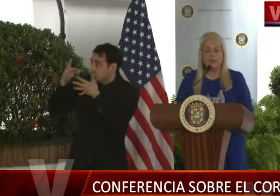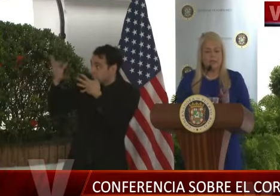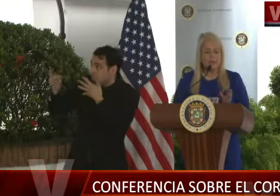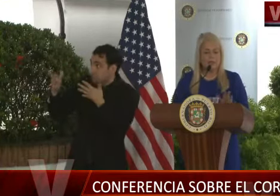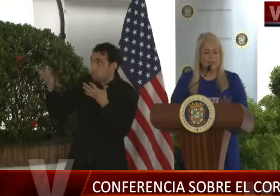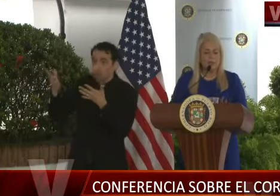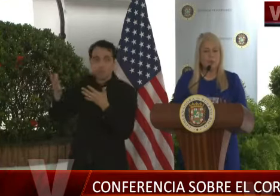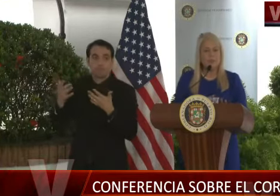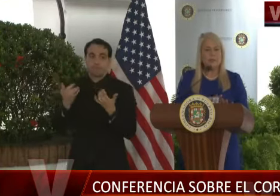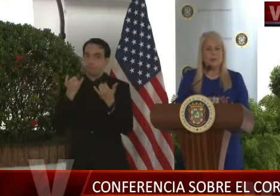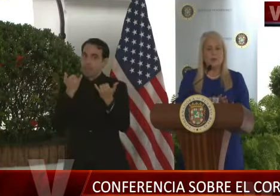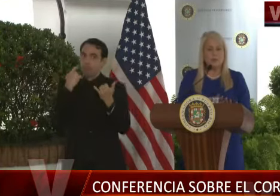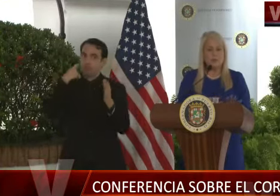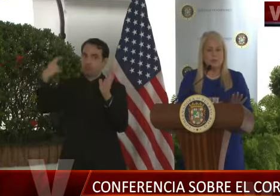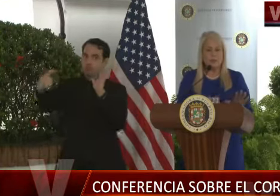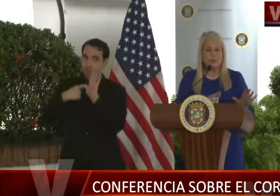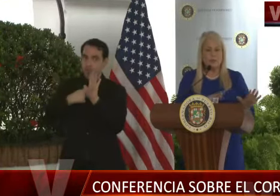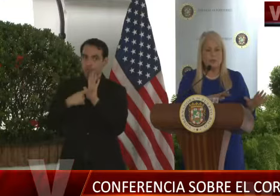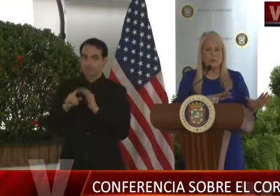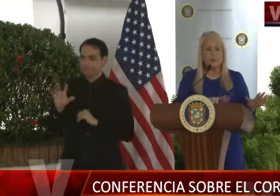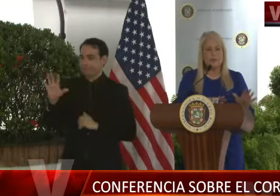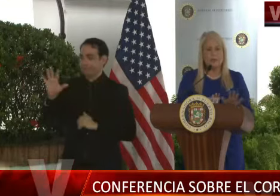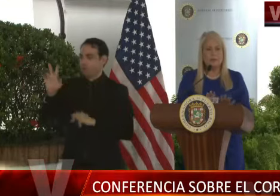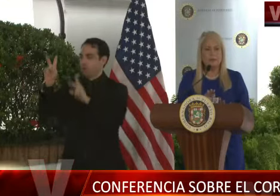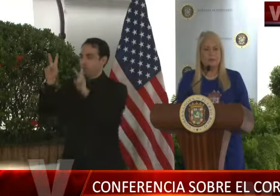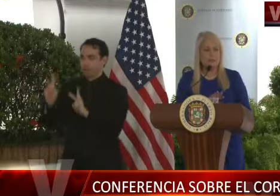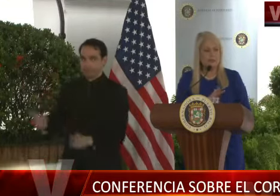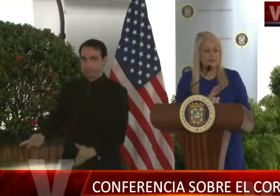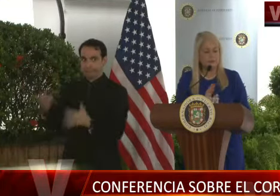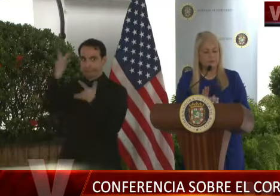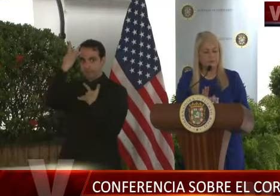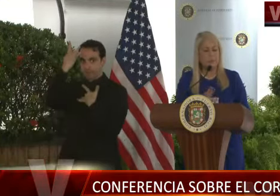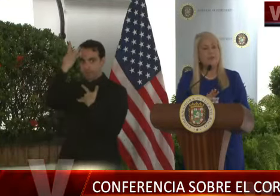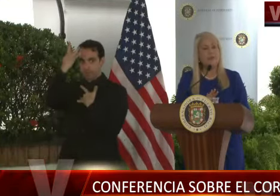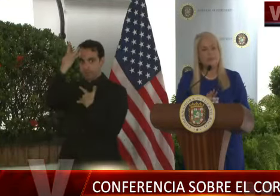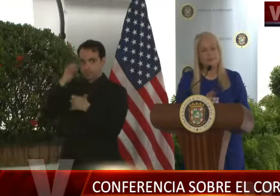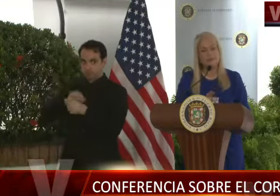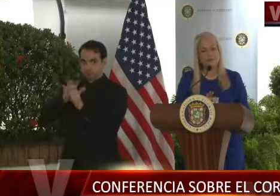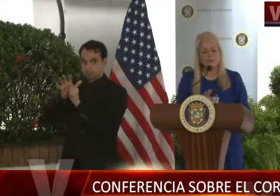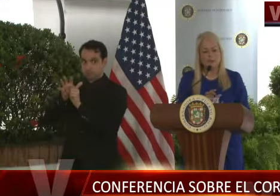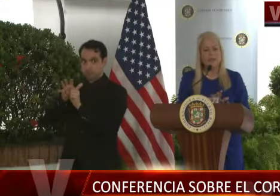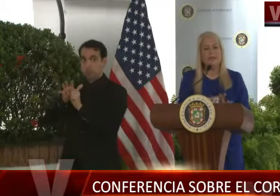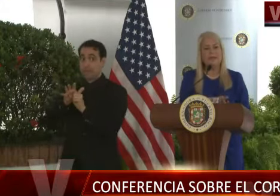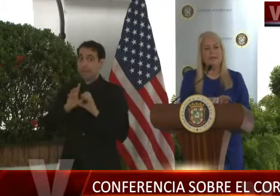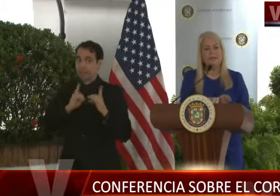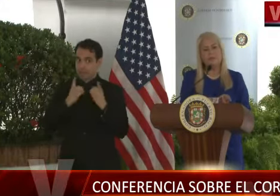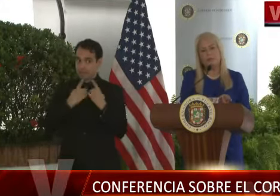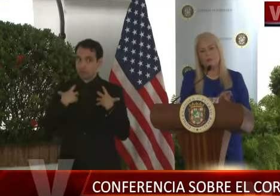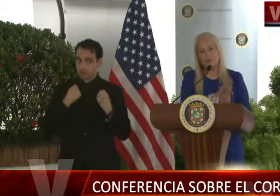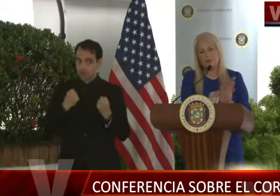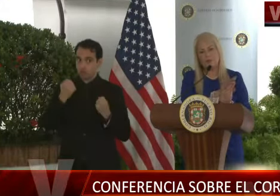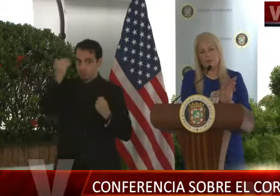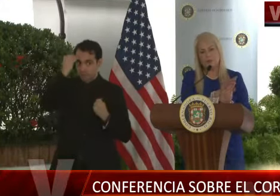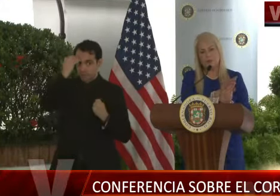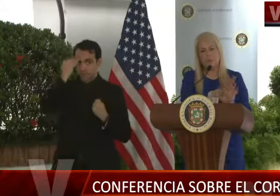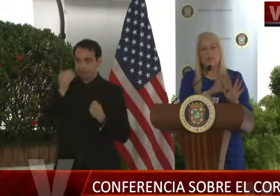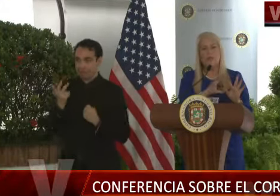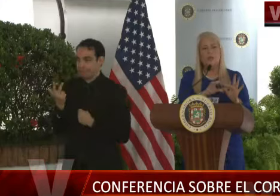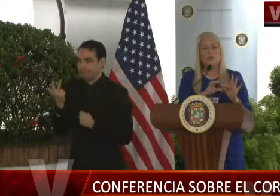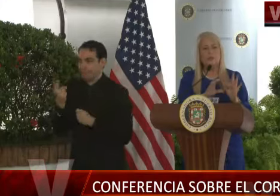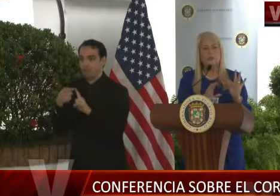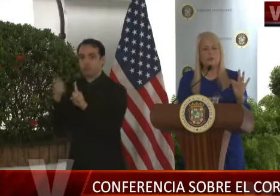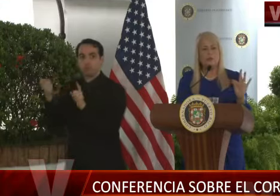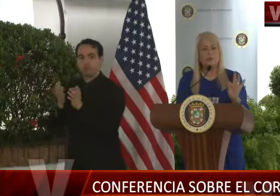visto que los cinco positivos que tenemos a nivel del Departamento de Salud, tres son de cruceros